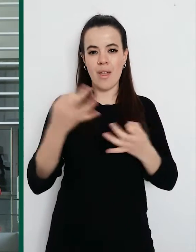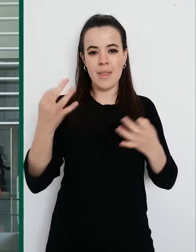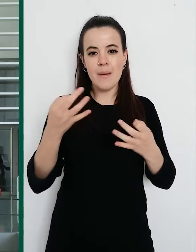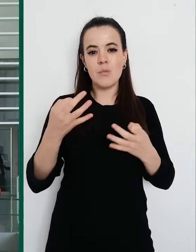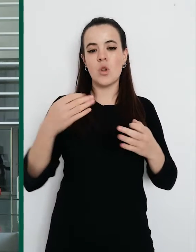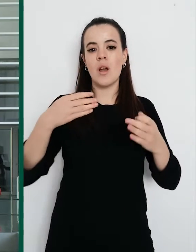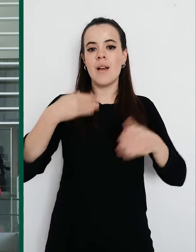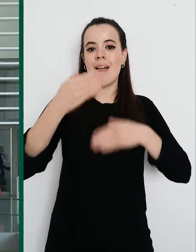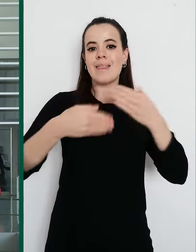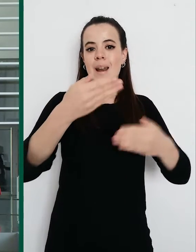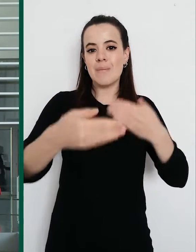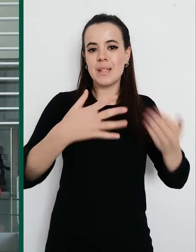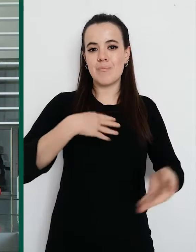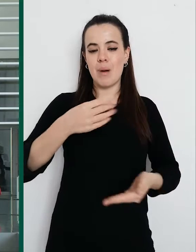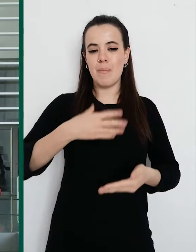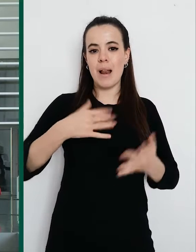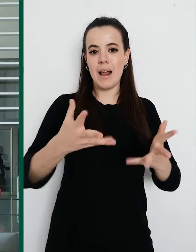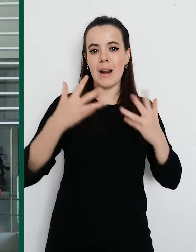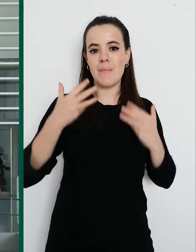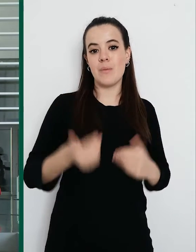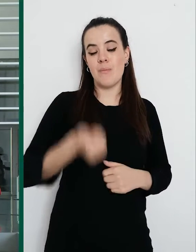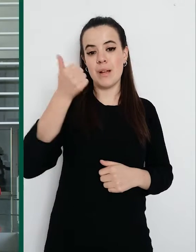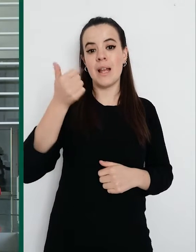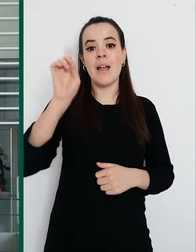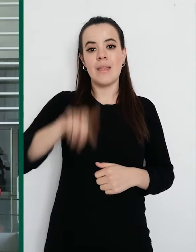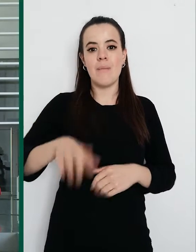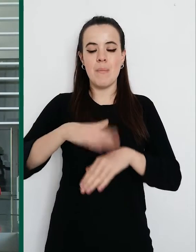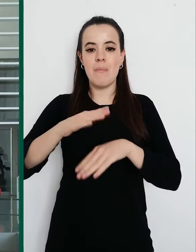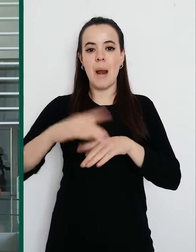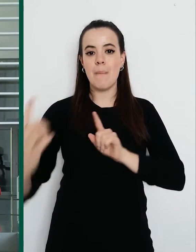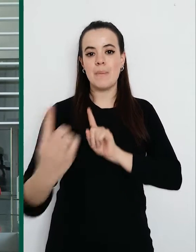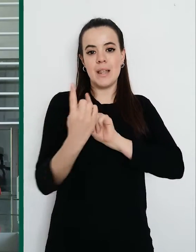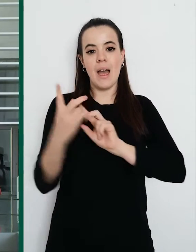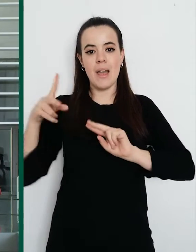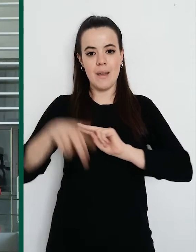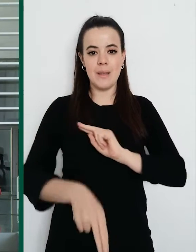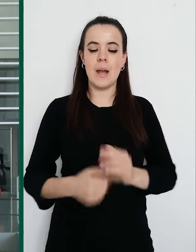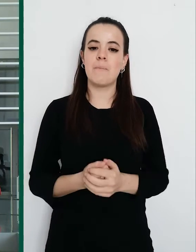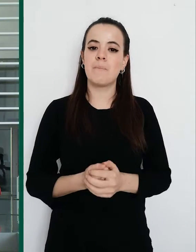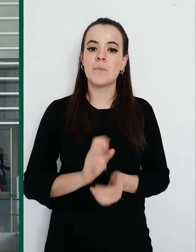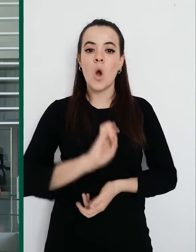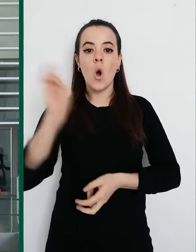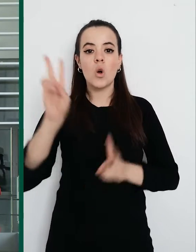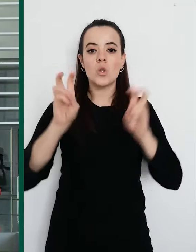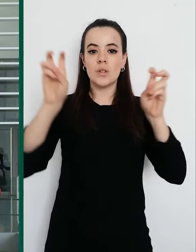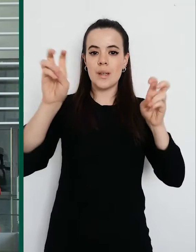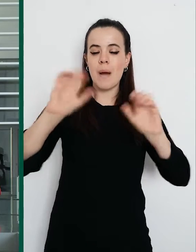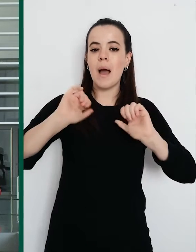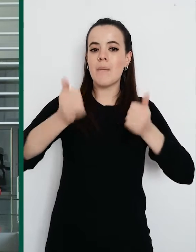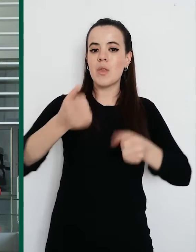obligatoria presencia en cualquier paso que tengan que dar. Y una cuestión muy importante que ya se ha empezado a trabajar. Se empezó a trabajar hace seis semanas, cuando